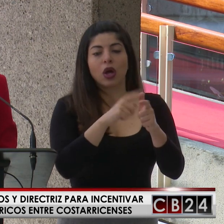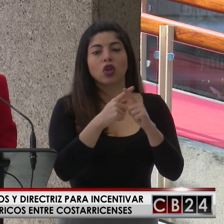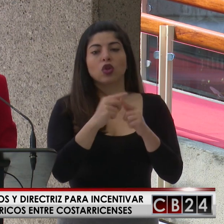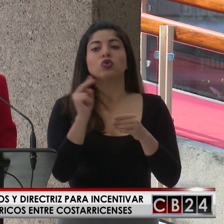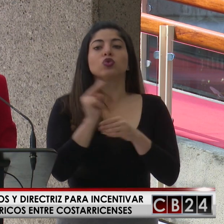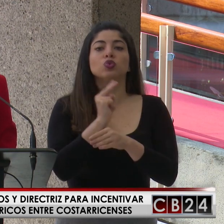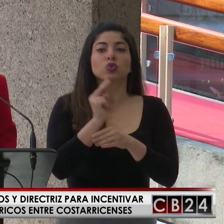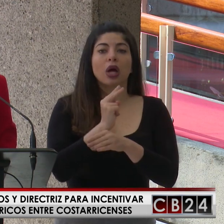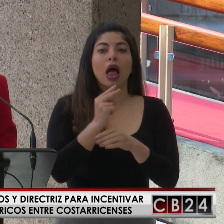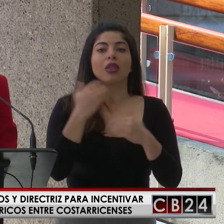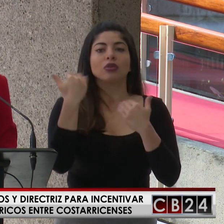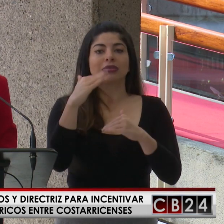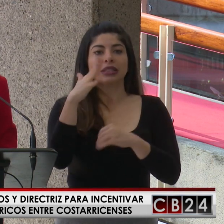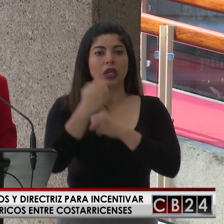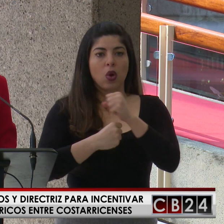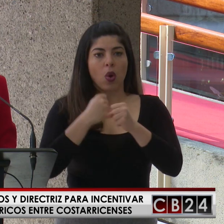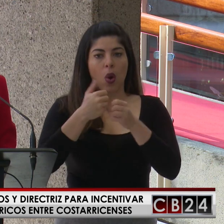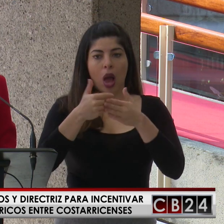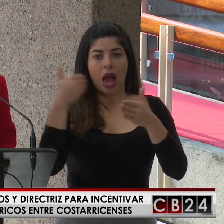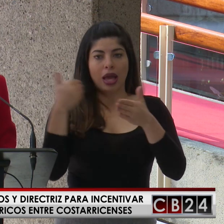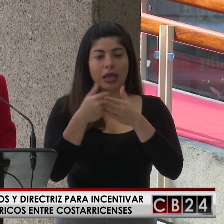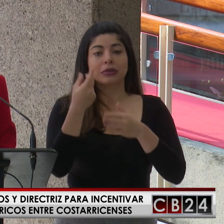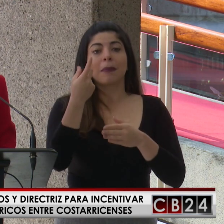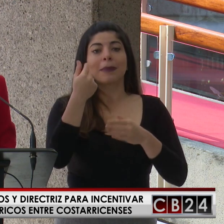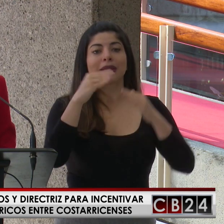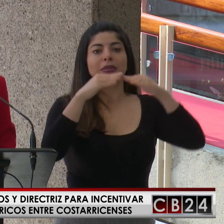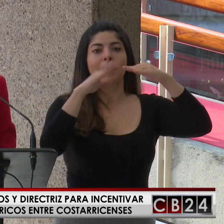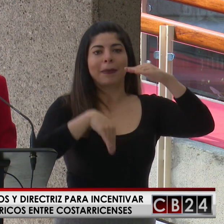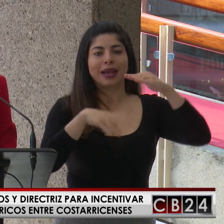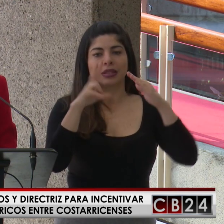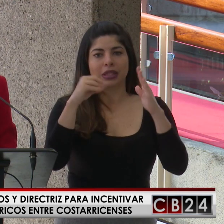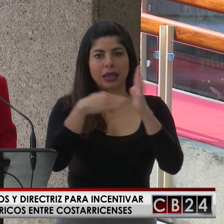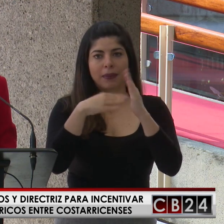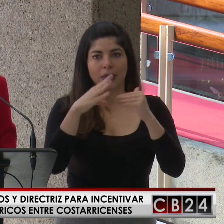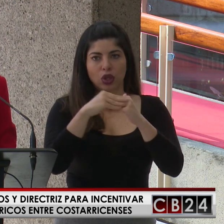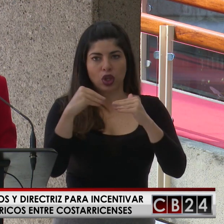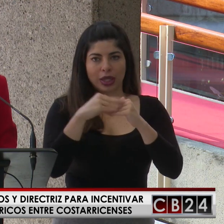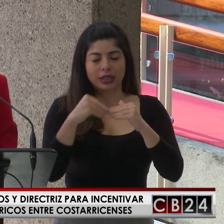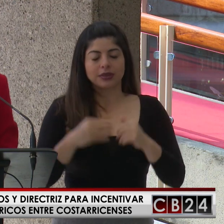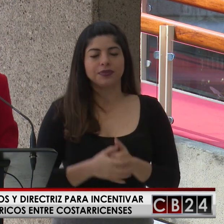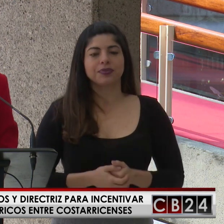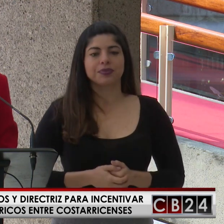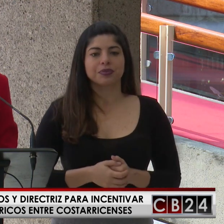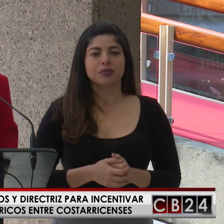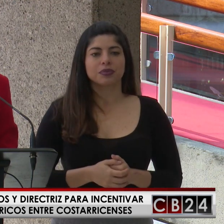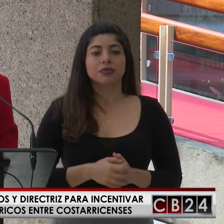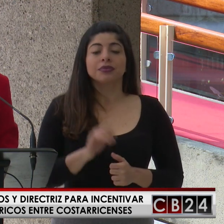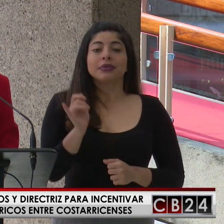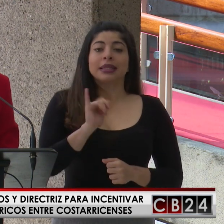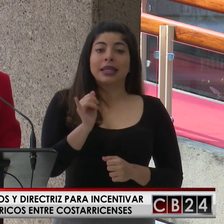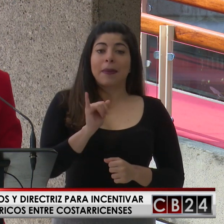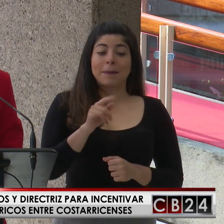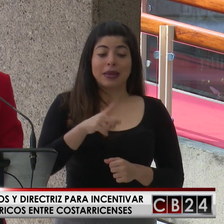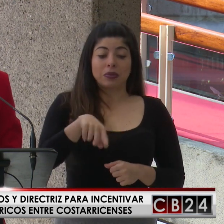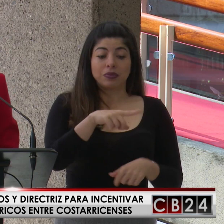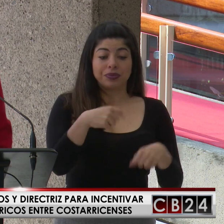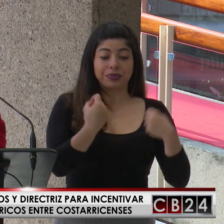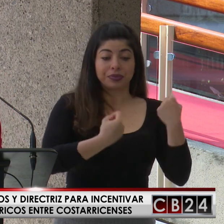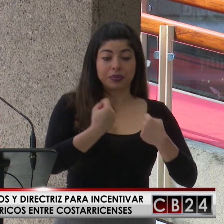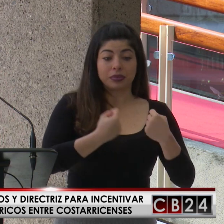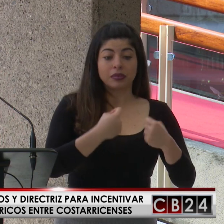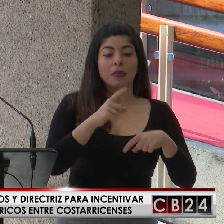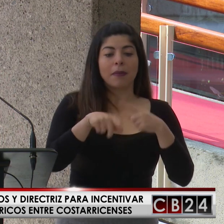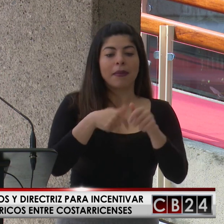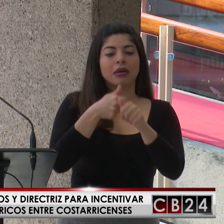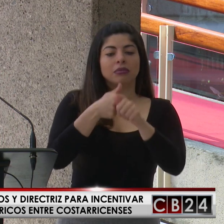de usados cinco años y de no un precio más alto de 30 mil dólares. También estos vehículos estarán